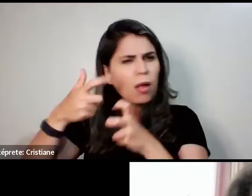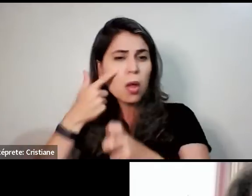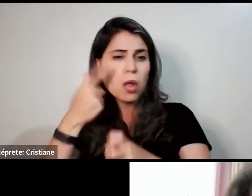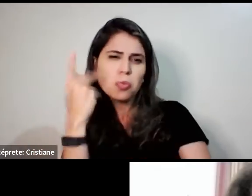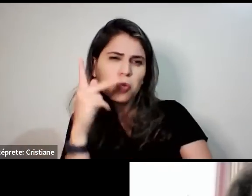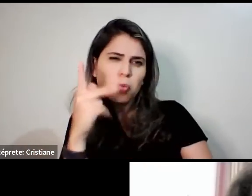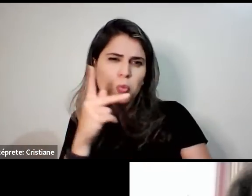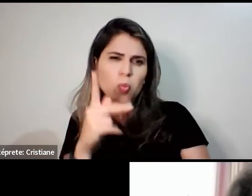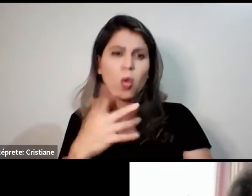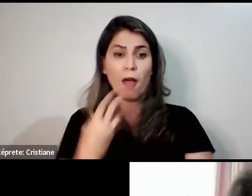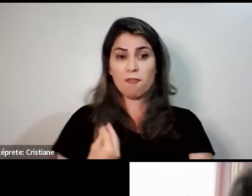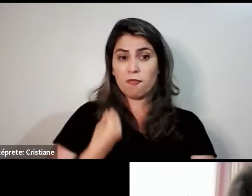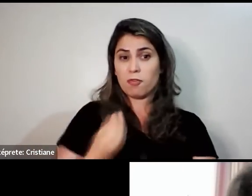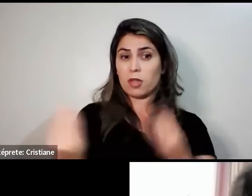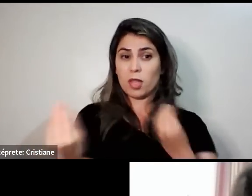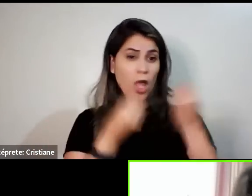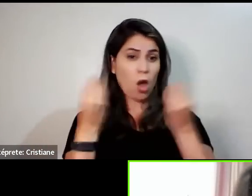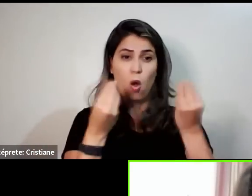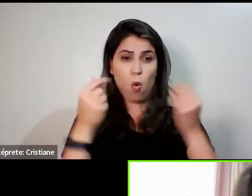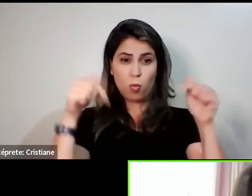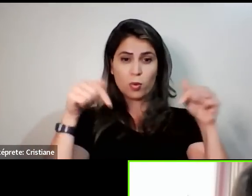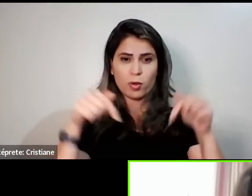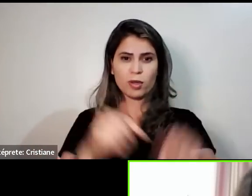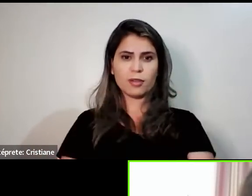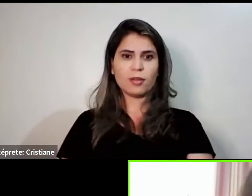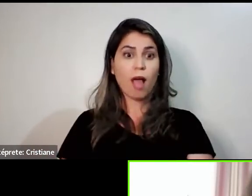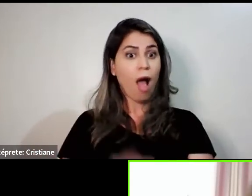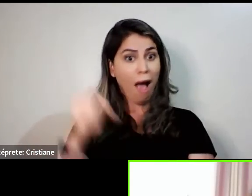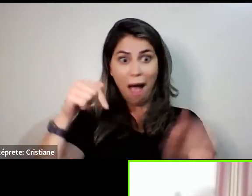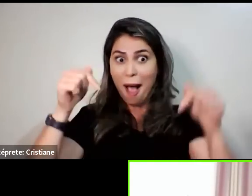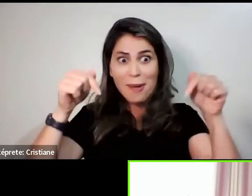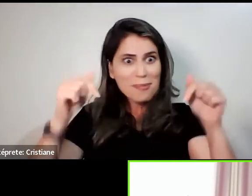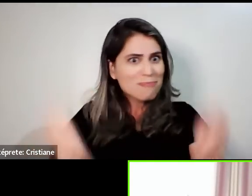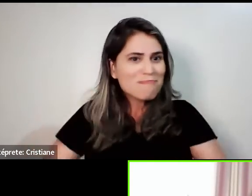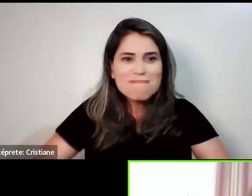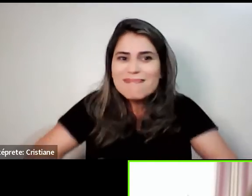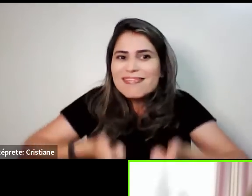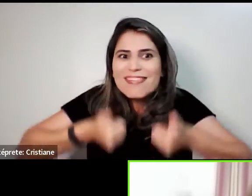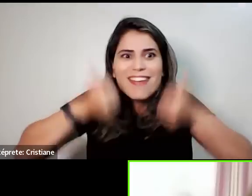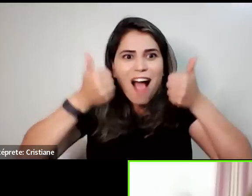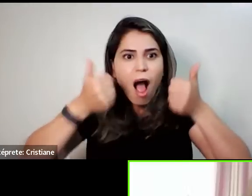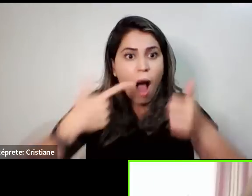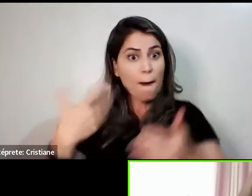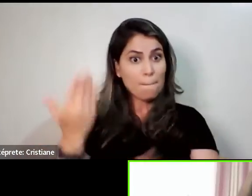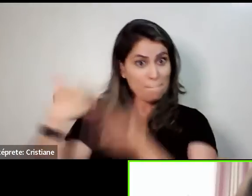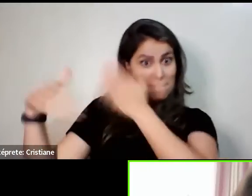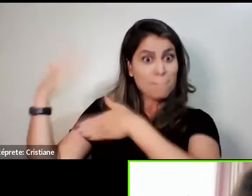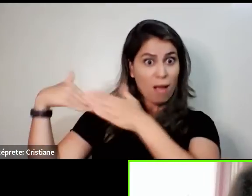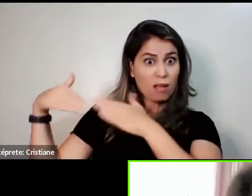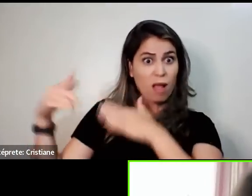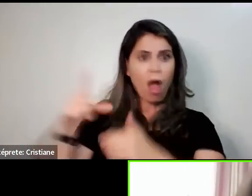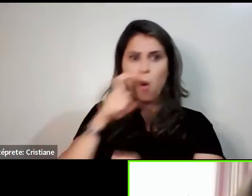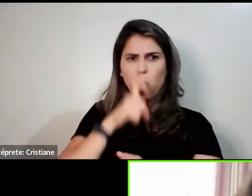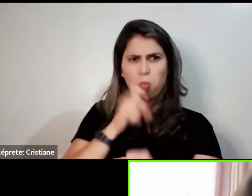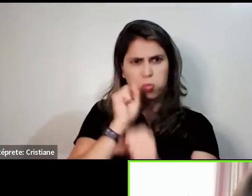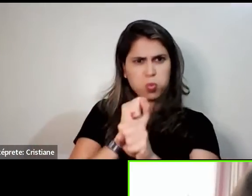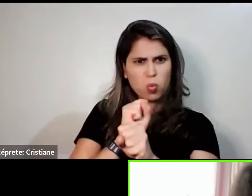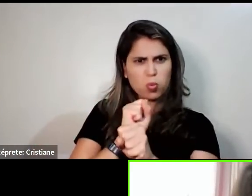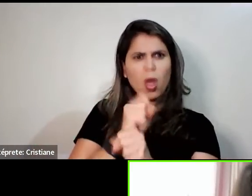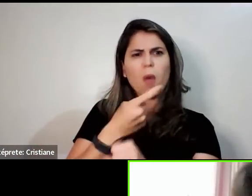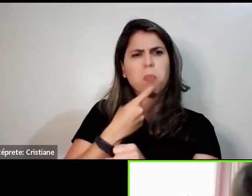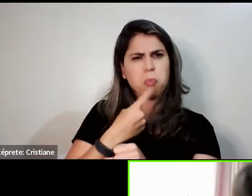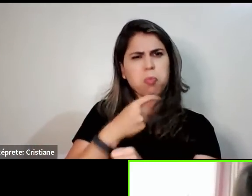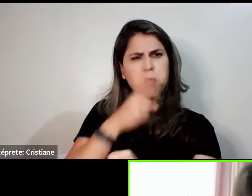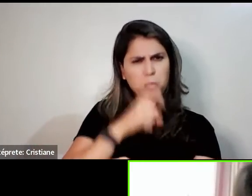continua também da mesma forma? Melhorou? Está melhor do que antes. Antes da menopausa, mesmo eu não tendo